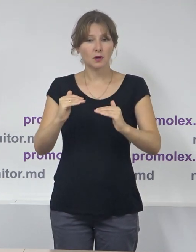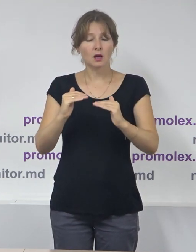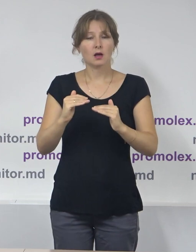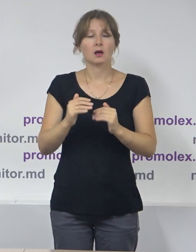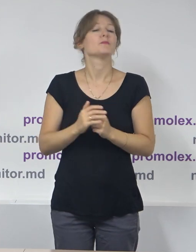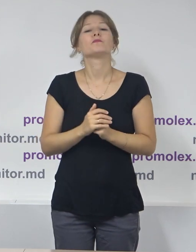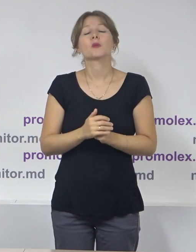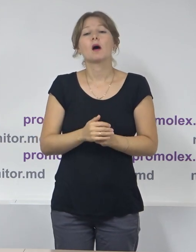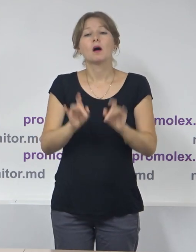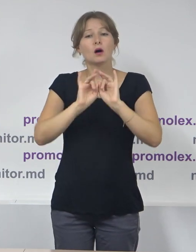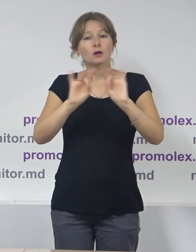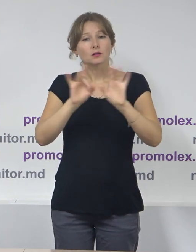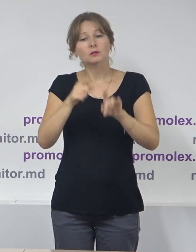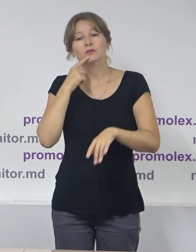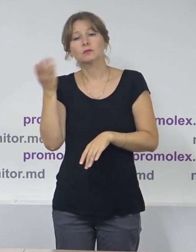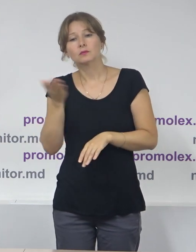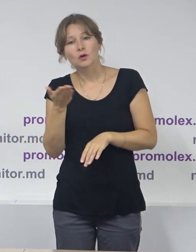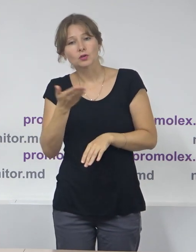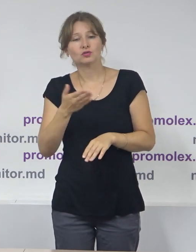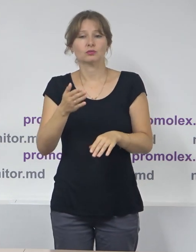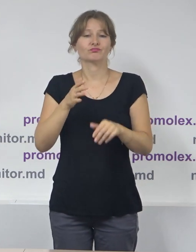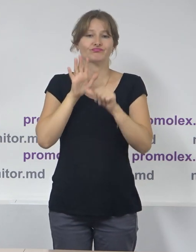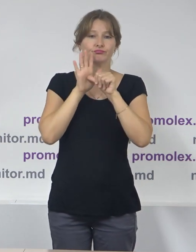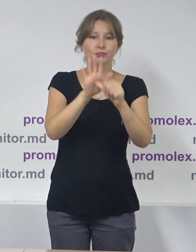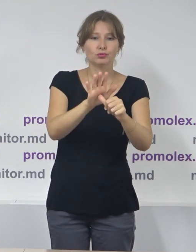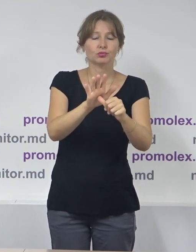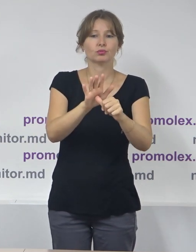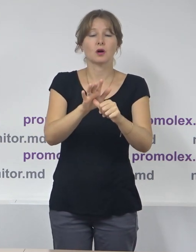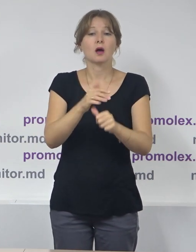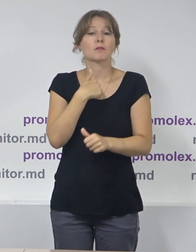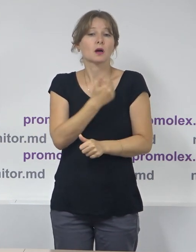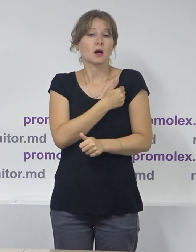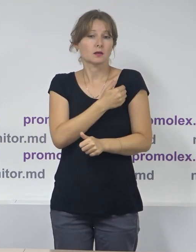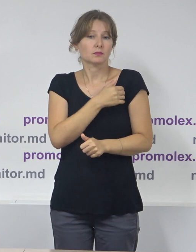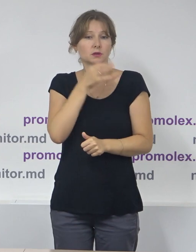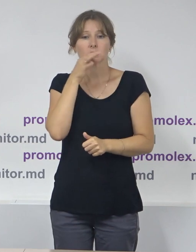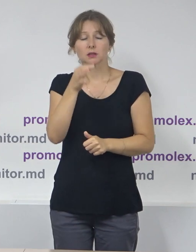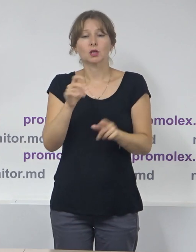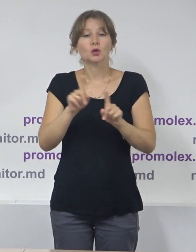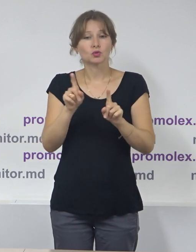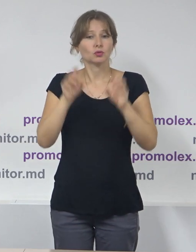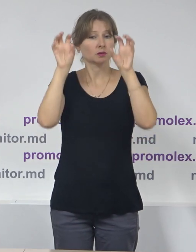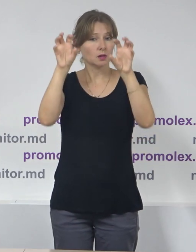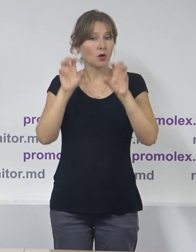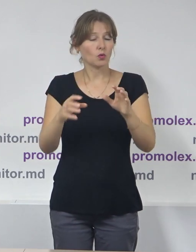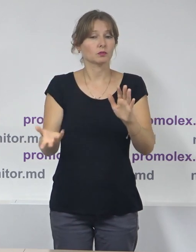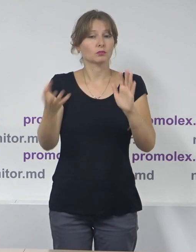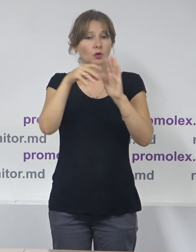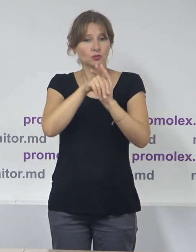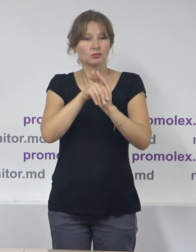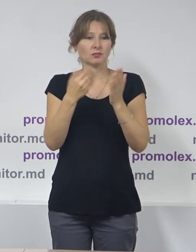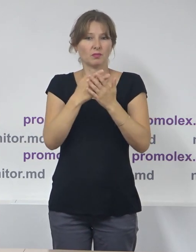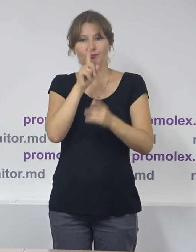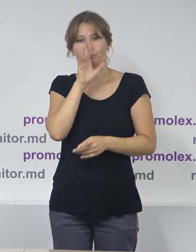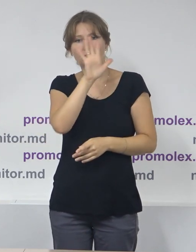dedicat discursul de ură și instigare la discriminare. Aici vom preciza că cadrul legal de reglimentare a discursului de ură